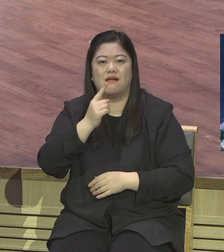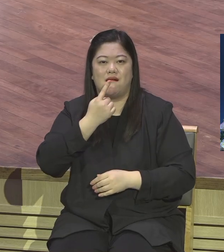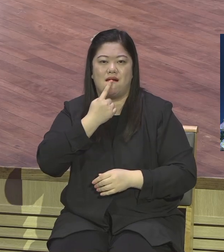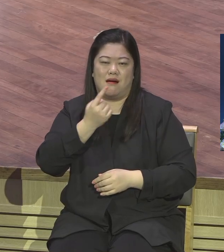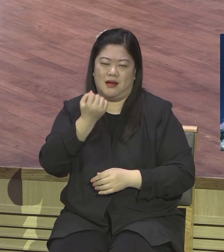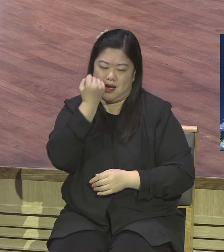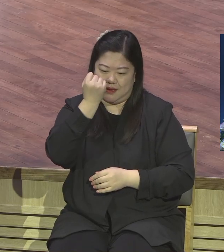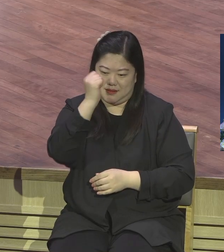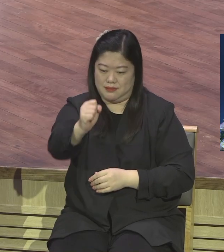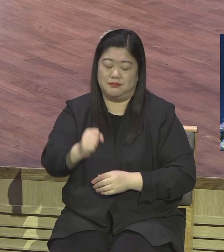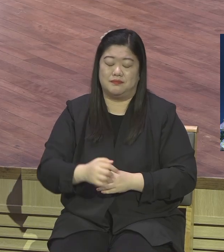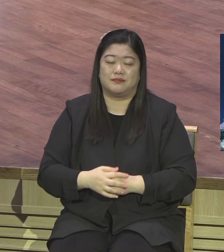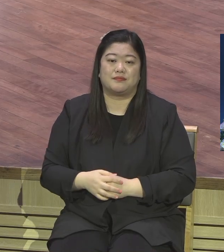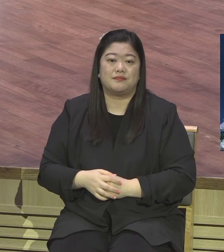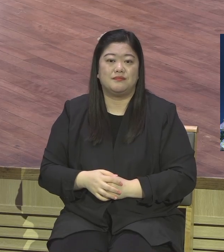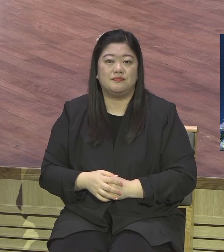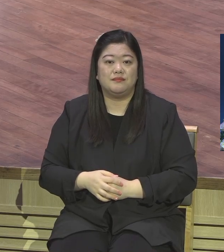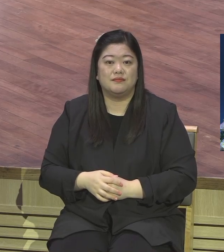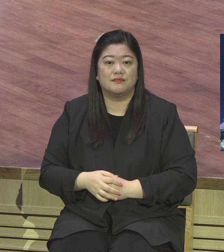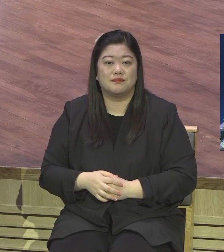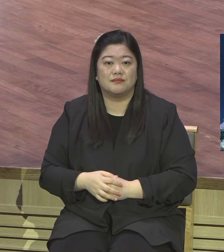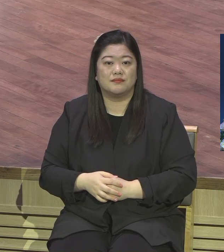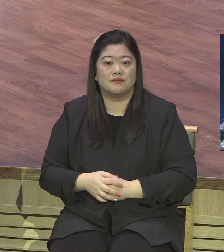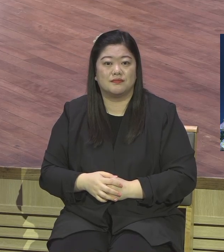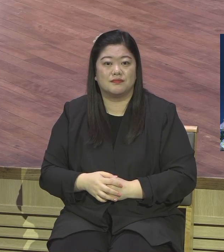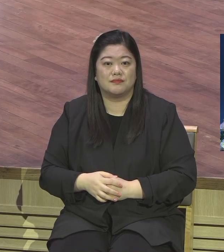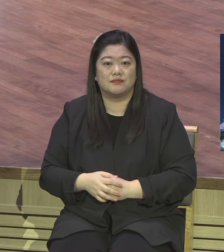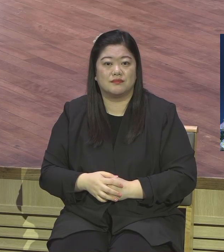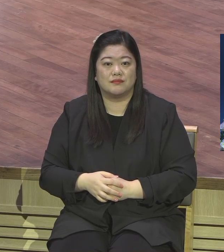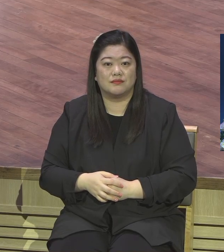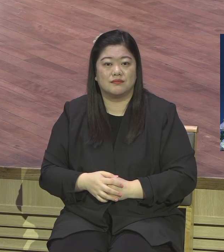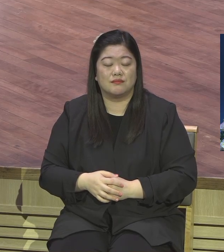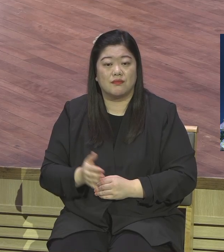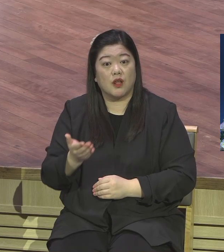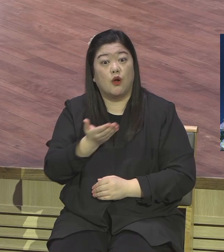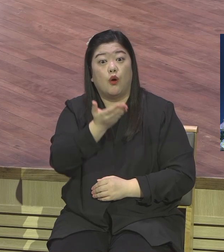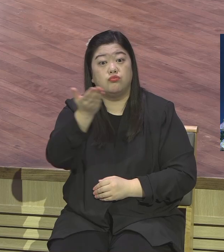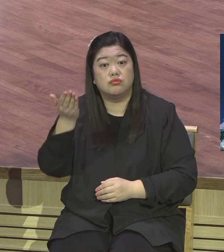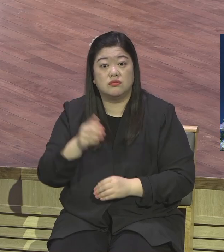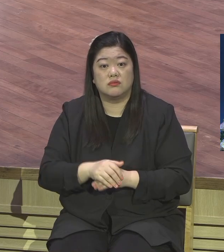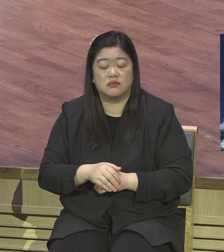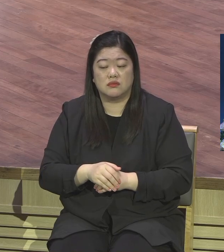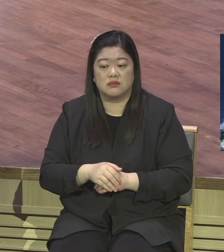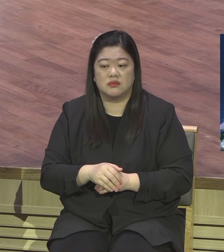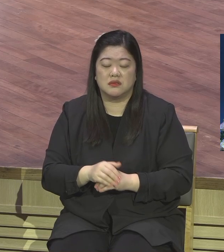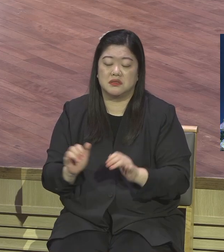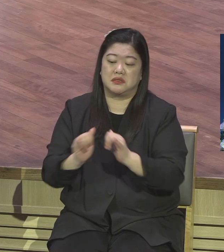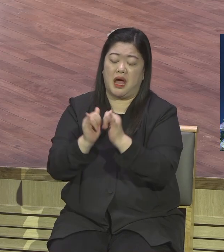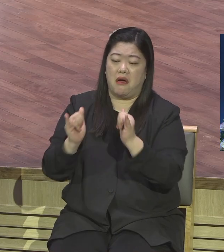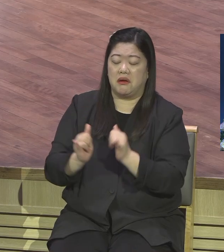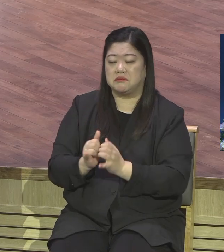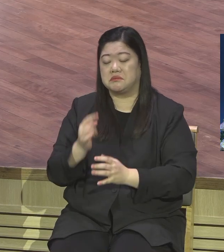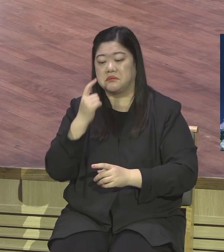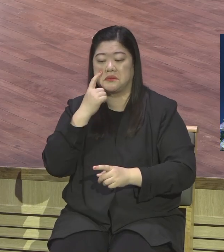무슨 기준으로 여러분이 평가합니까 무슨 짓대로 어느 수준에서